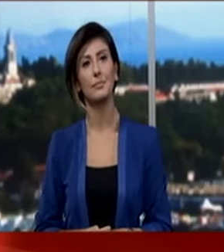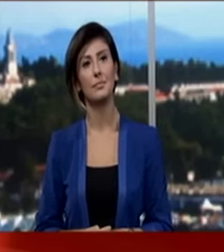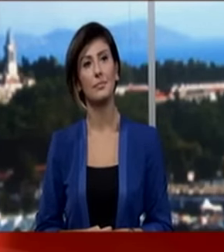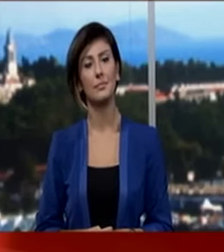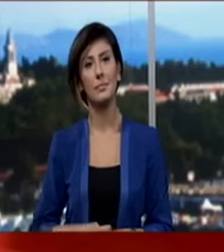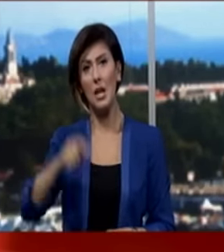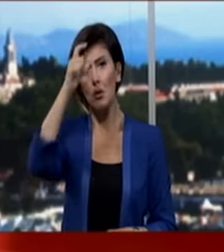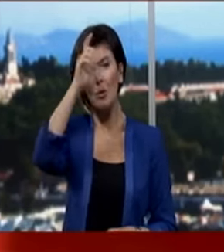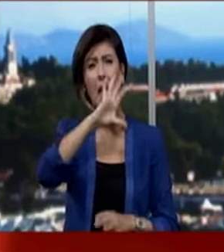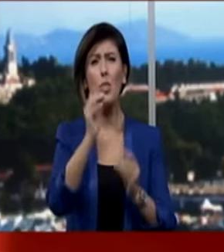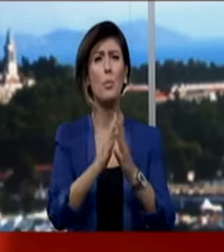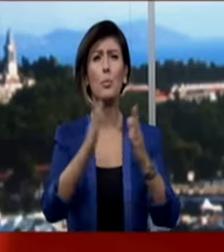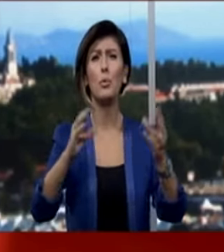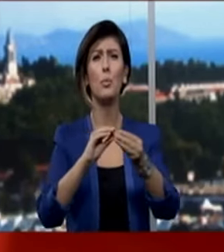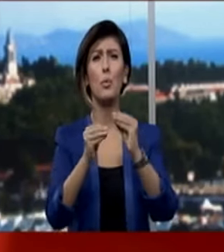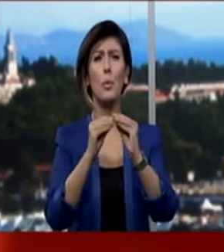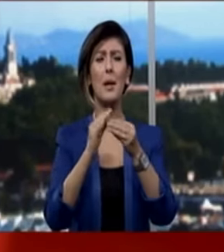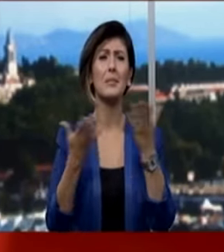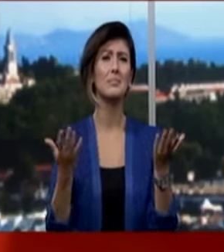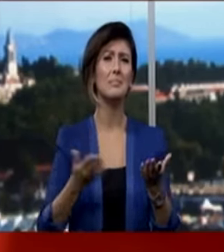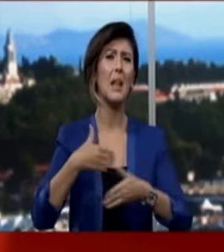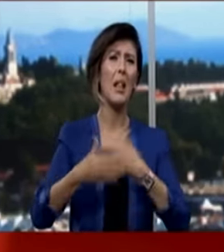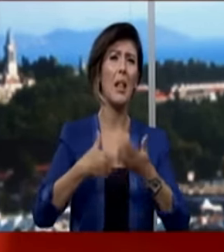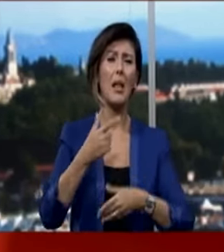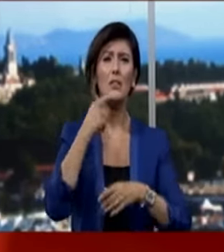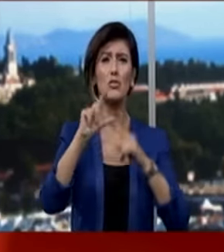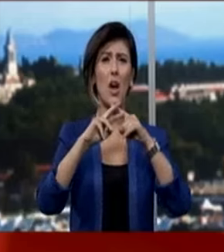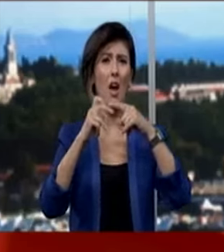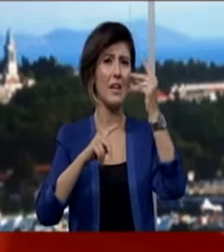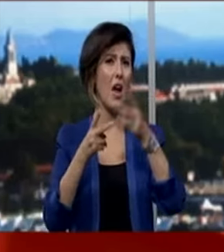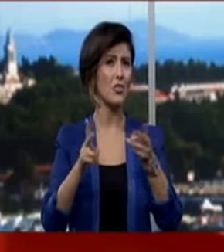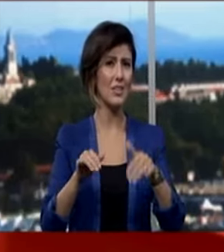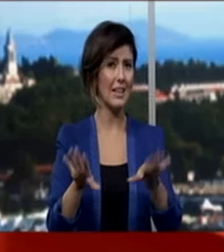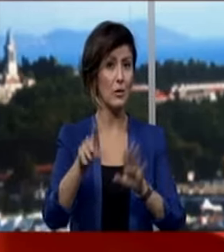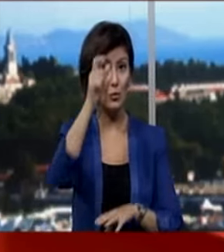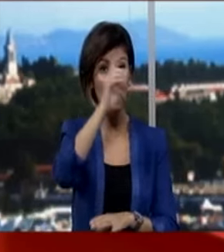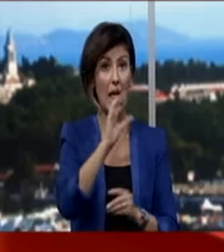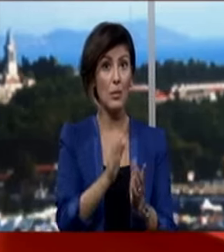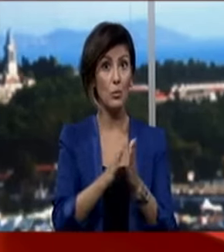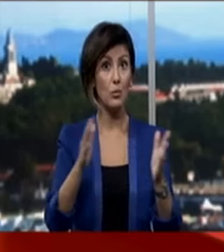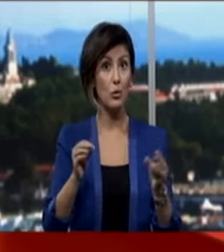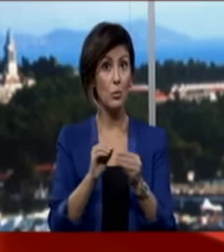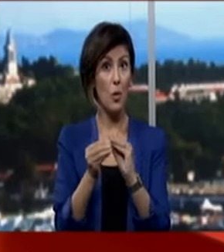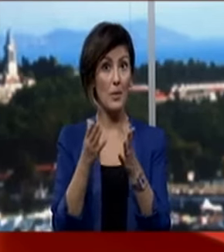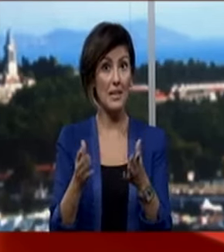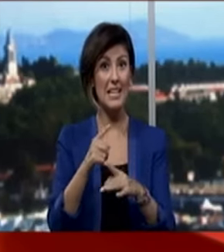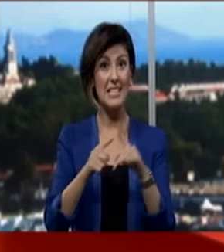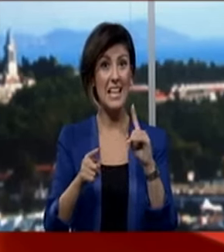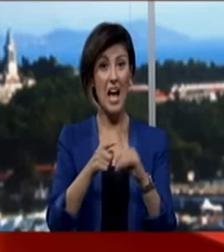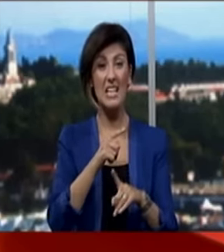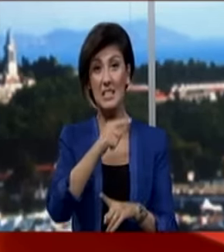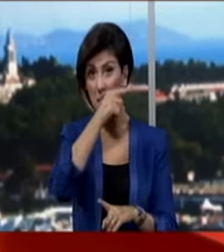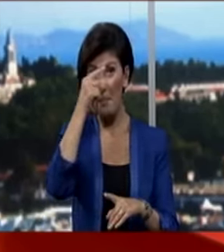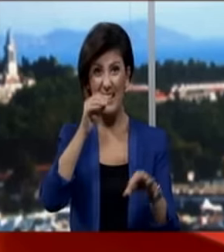Türkiye'nin en büyük sorunu, şimdi klasik, şimdi diyeceksiniz ki cari açık. Değil. Türkiye'nin şu anda en büyük sorunu siyasi